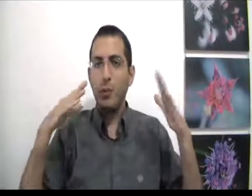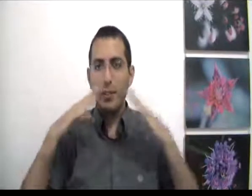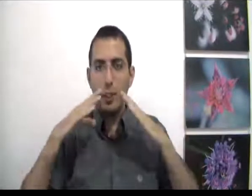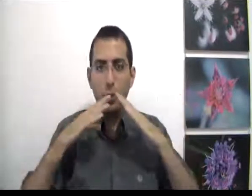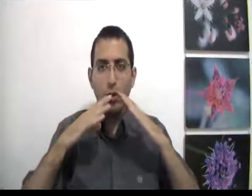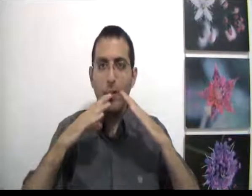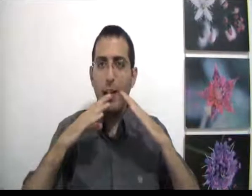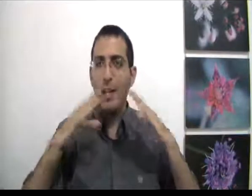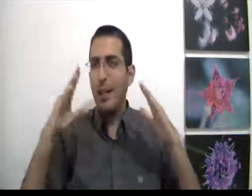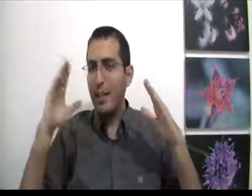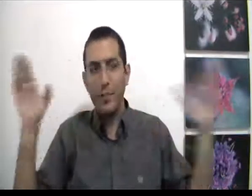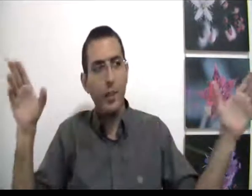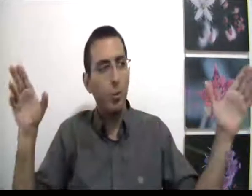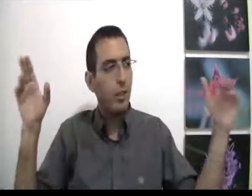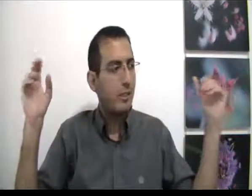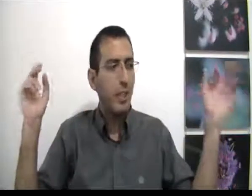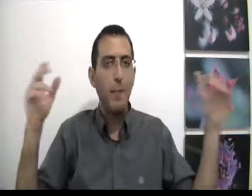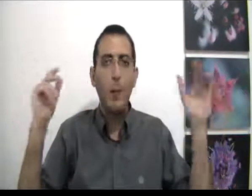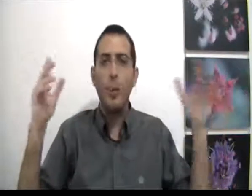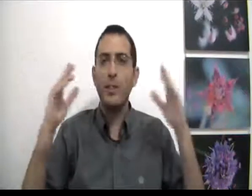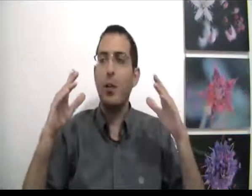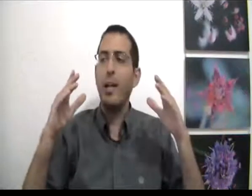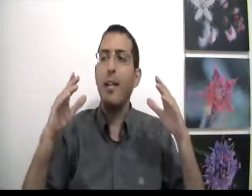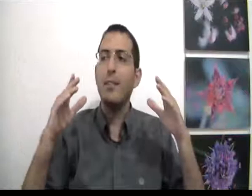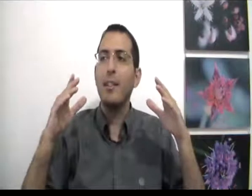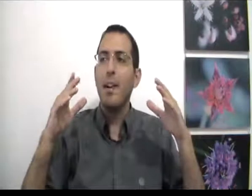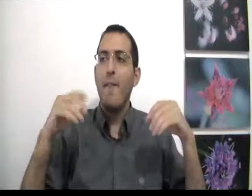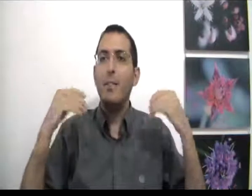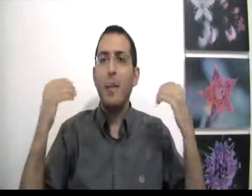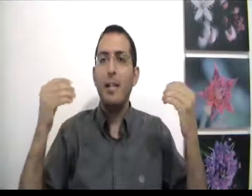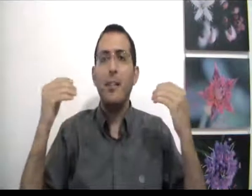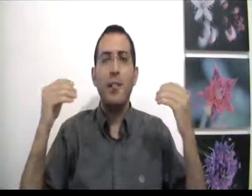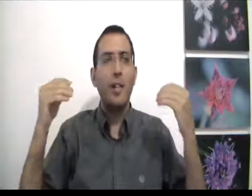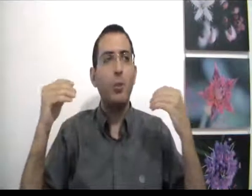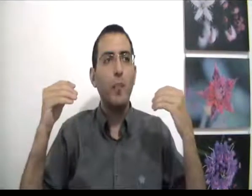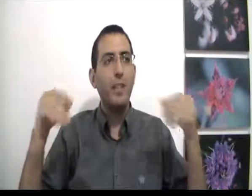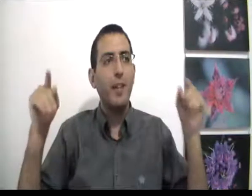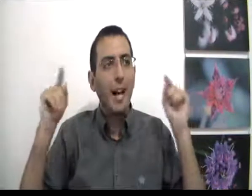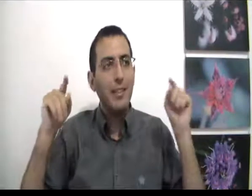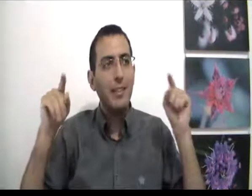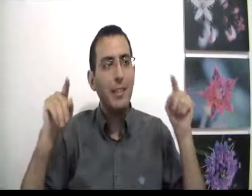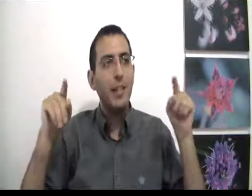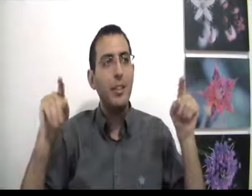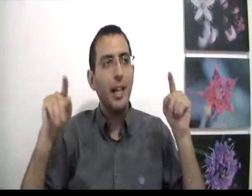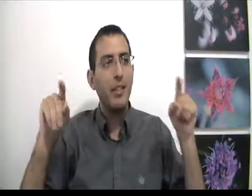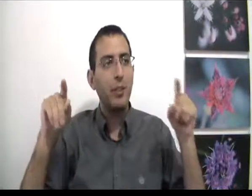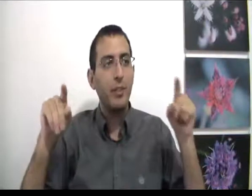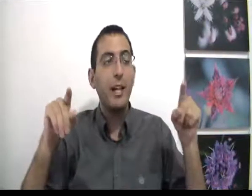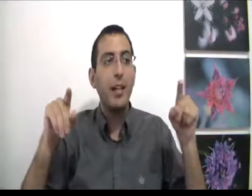ותבין שהטוב והרע, הנפרדות, הזמנים, המקומות זה הכל אחד ואז ומילה אתה תחווה אחדות תמידית ואז אתה תדע שהגעת לסוף הדרך